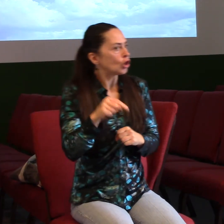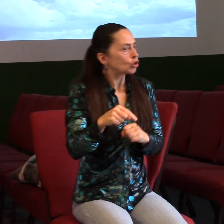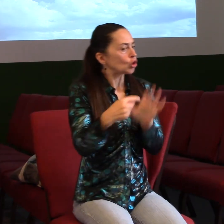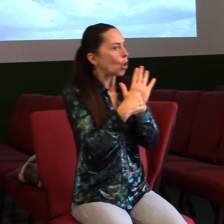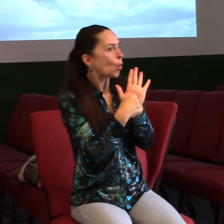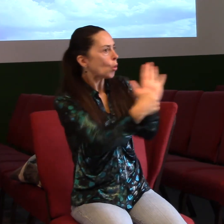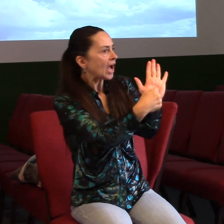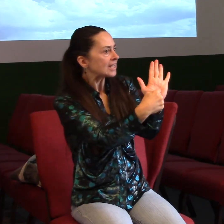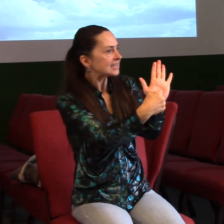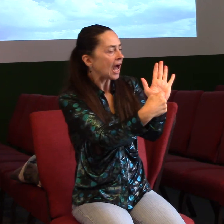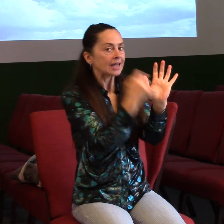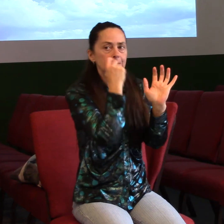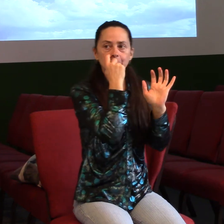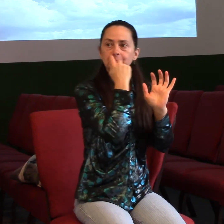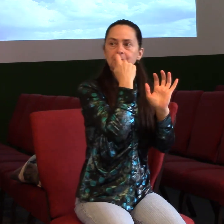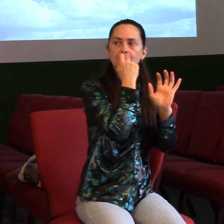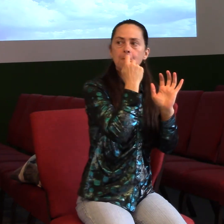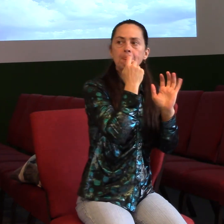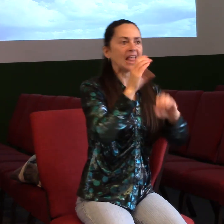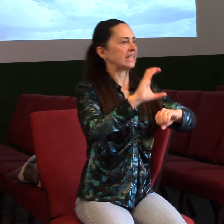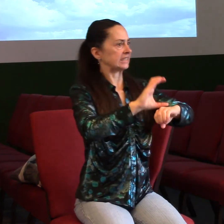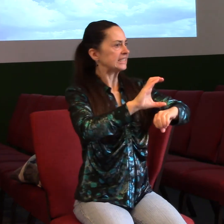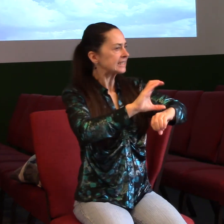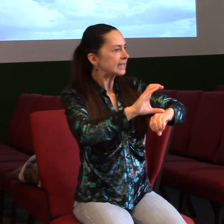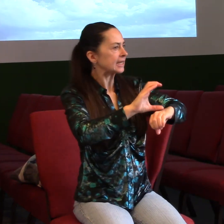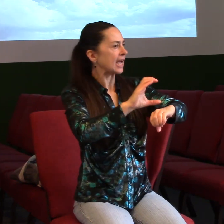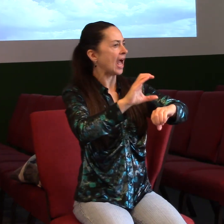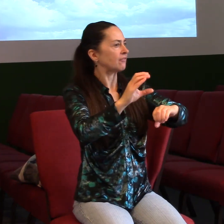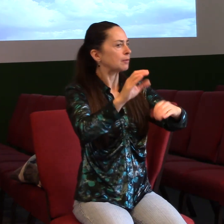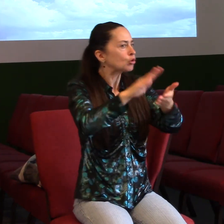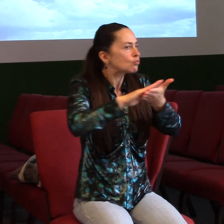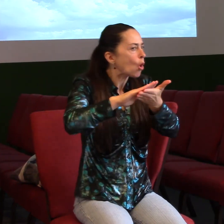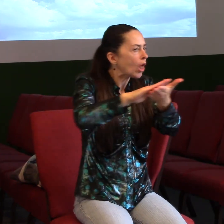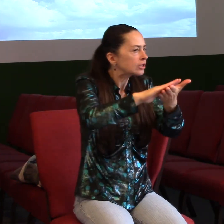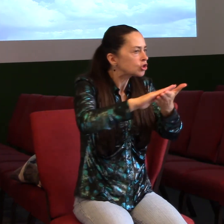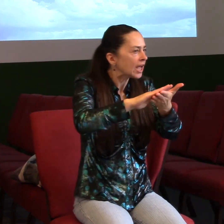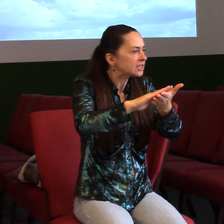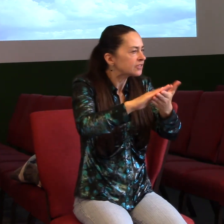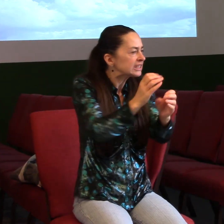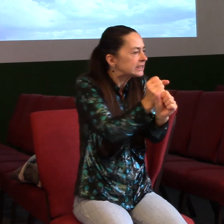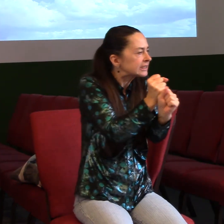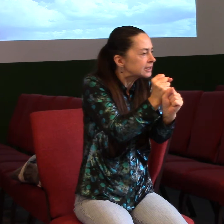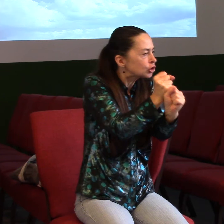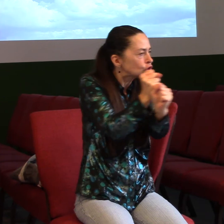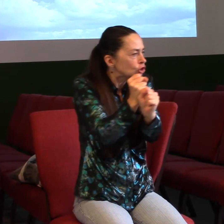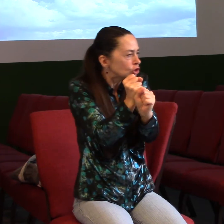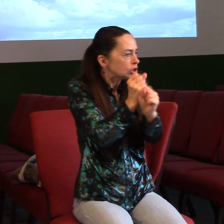obrovskou sílu má společenství. Když za sebou stojí, když se podpírá. Když ti lidi se prostě chytli a nechtěli se pustit,